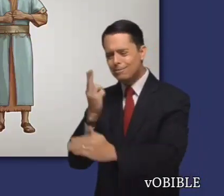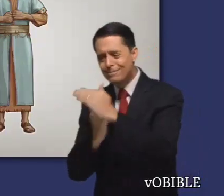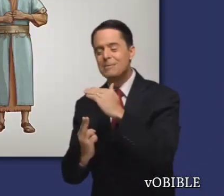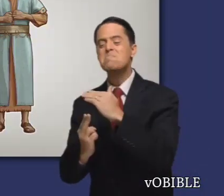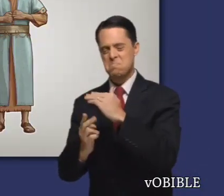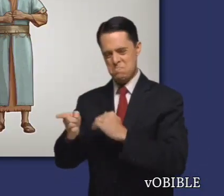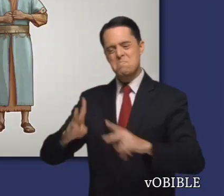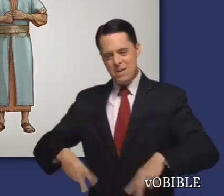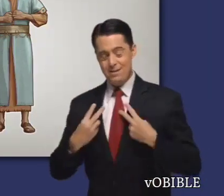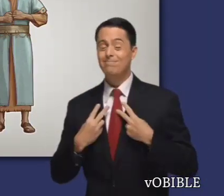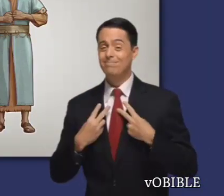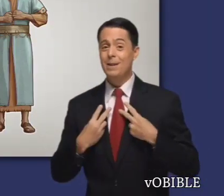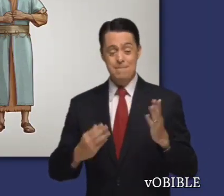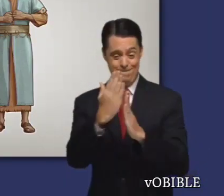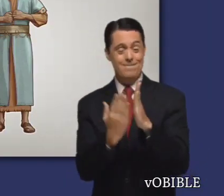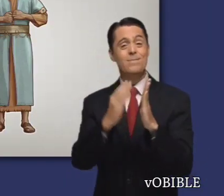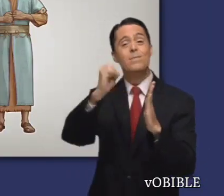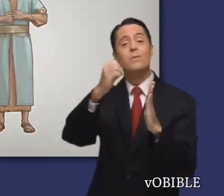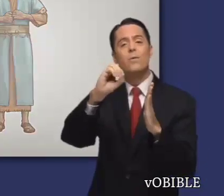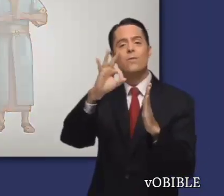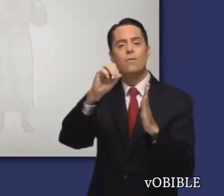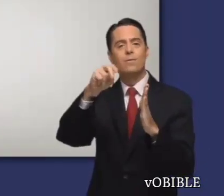a los que son humildes y se arrepienten.